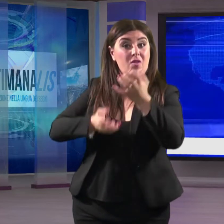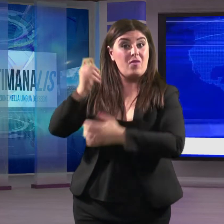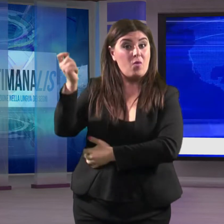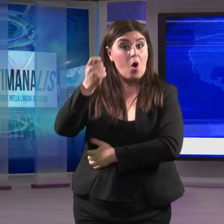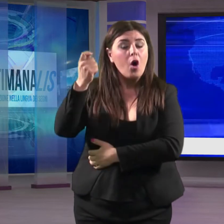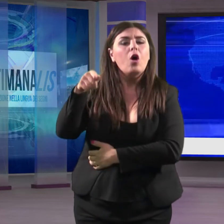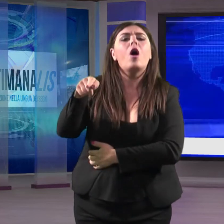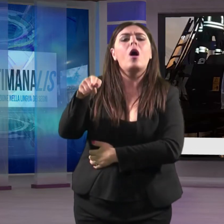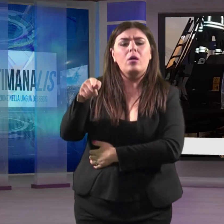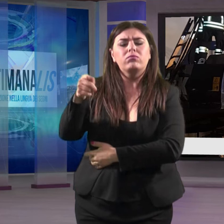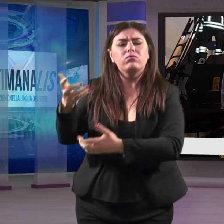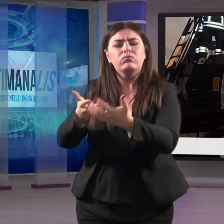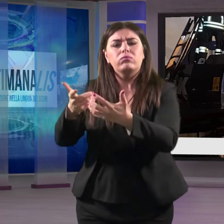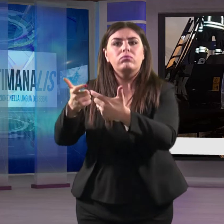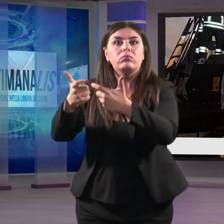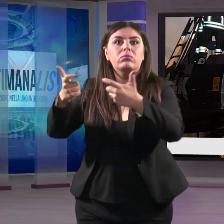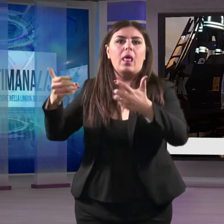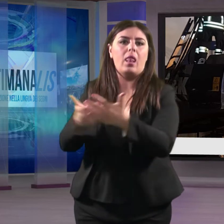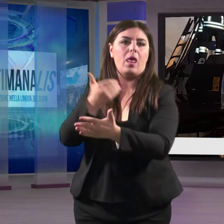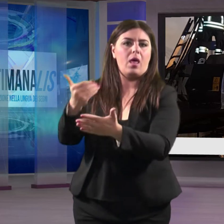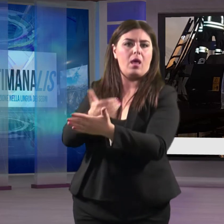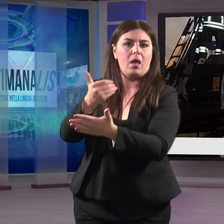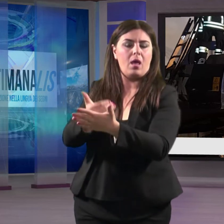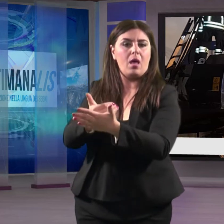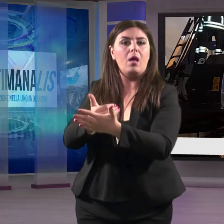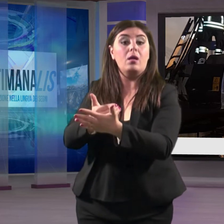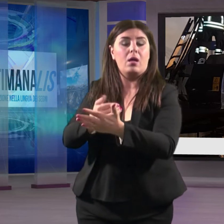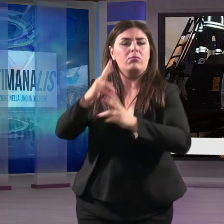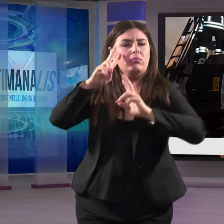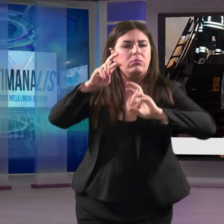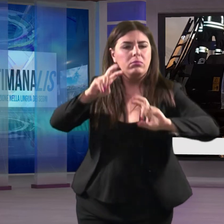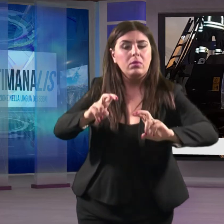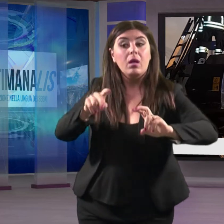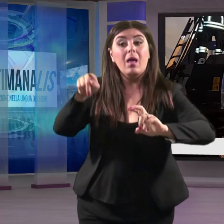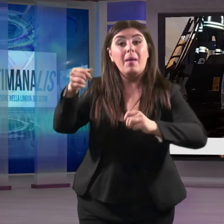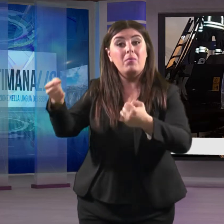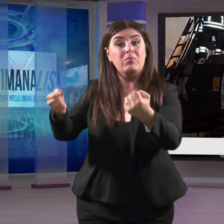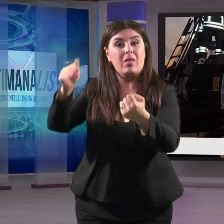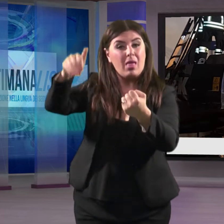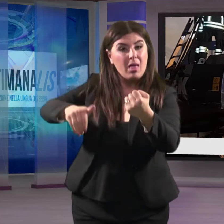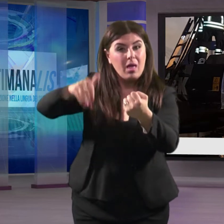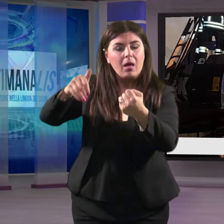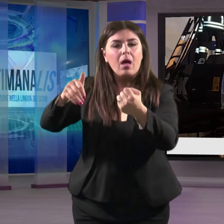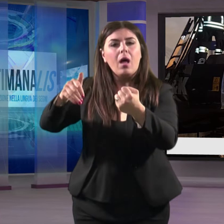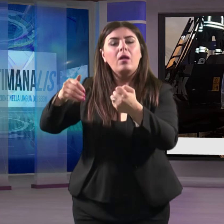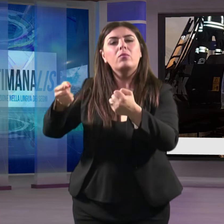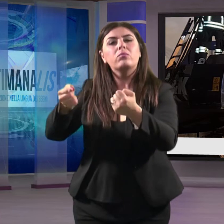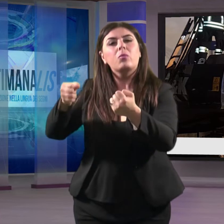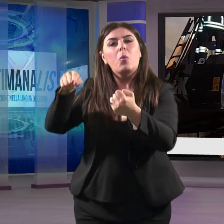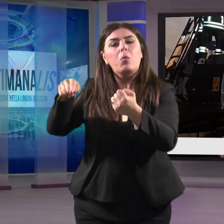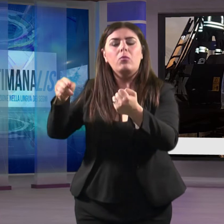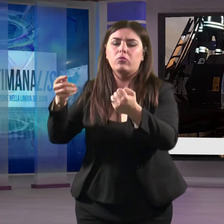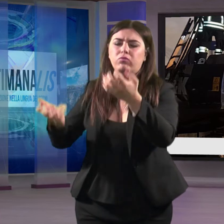il propagarsi del rogo. Stando alle prime ricostruzioni la cabina di guida del mezzo è stata completamente